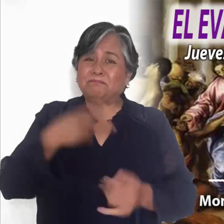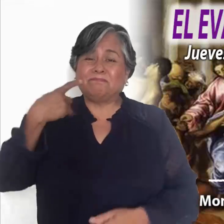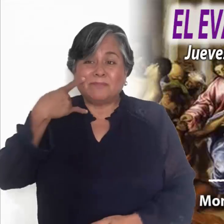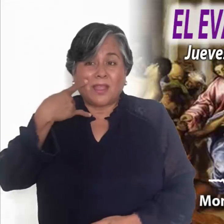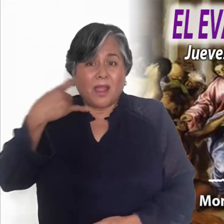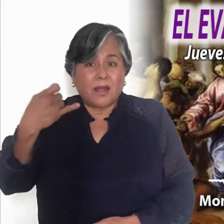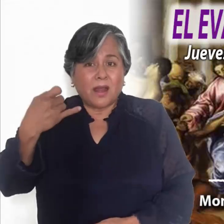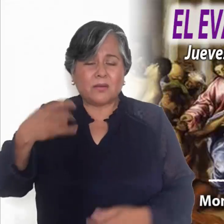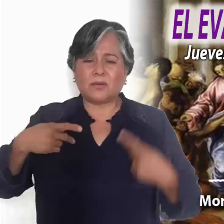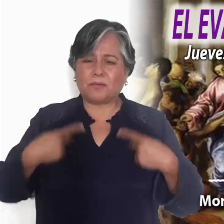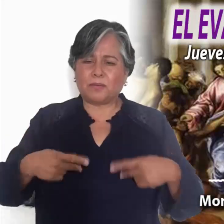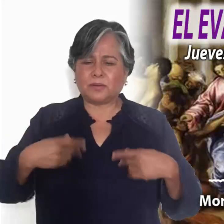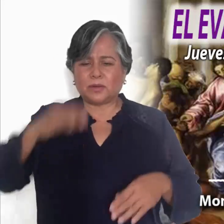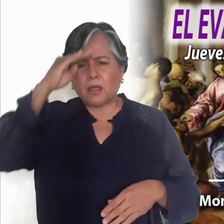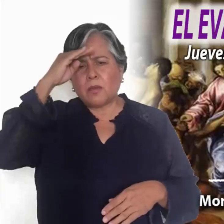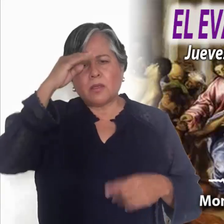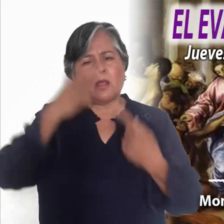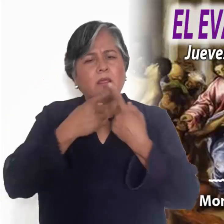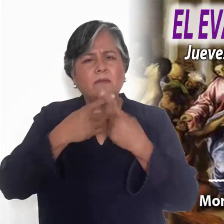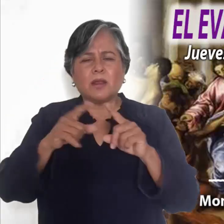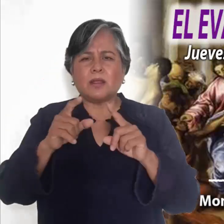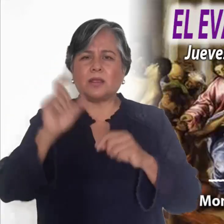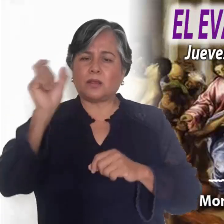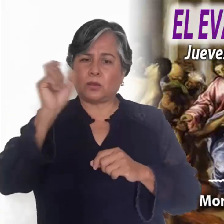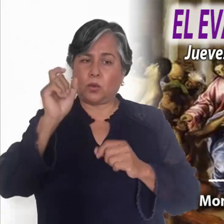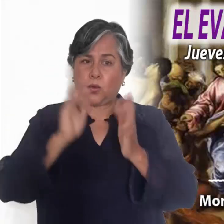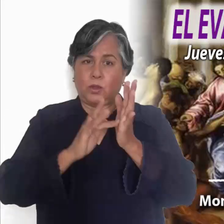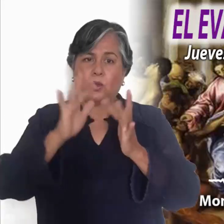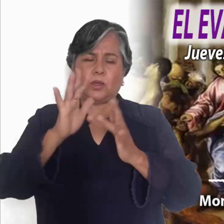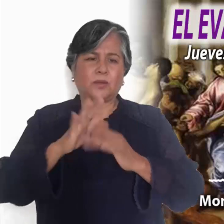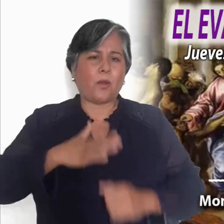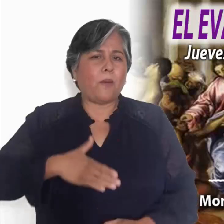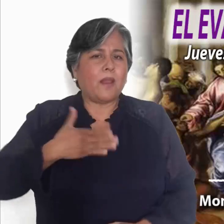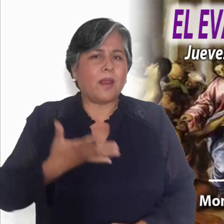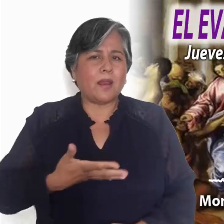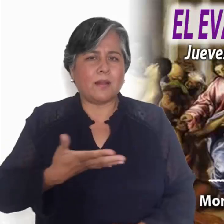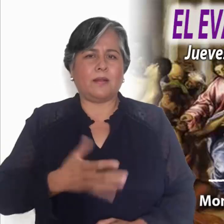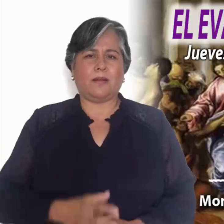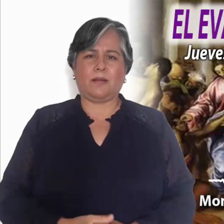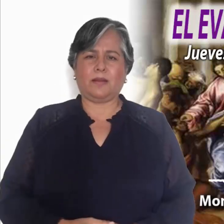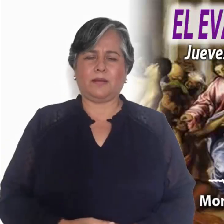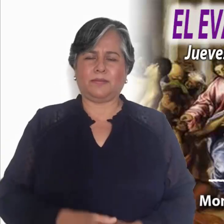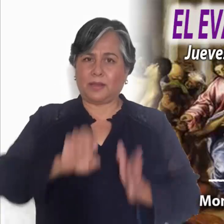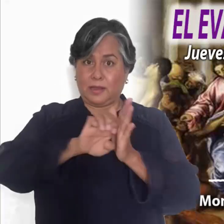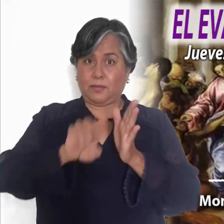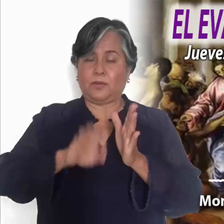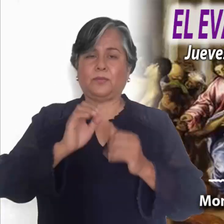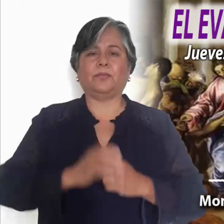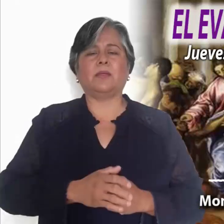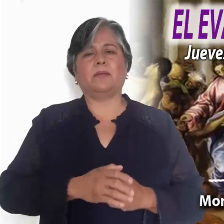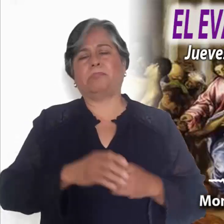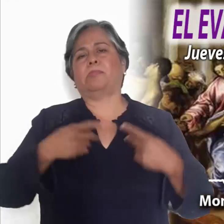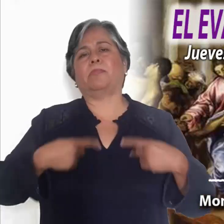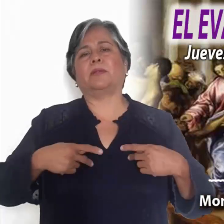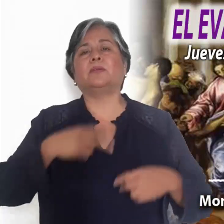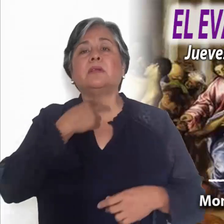incomprensibles las actitudes de los testigos que contemplan las curaciones de Jesús. Cuando él ha hecho hablar a